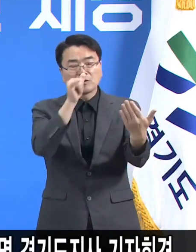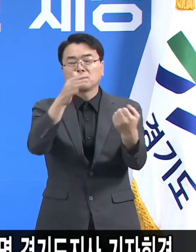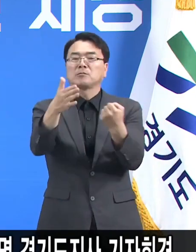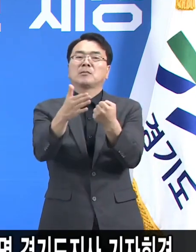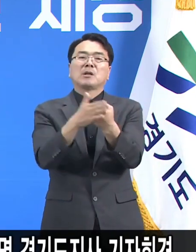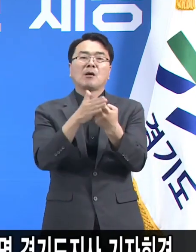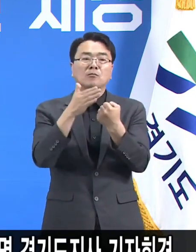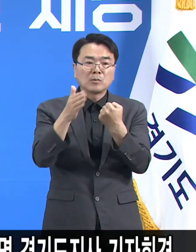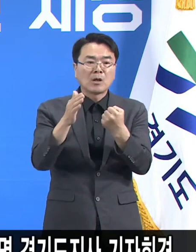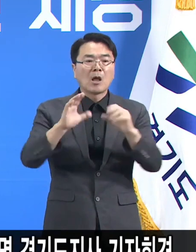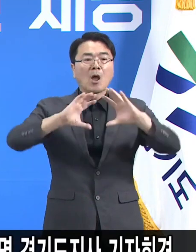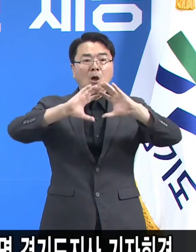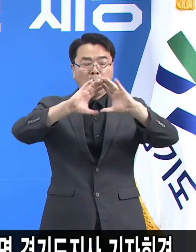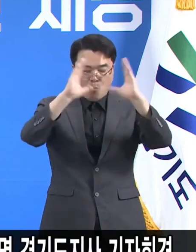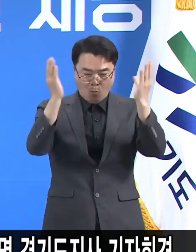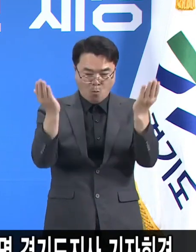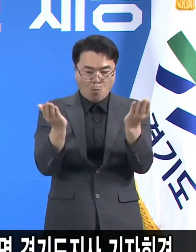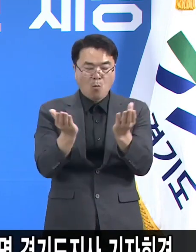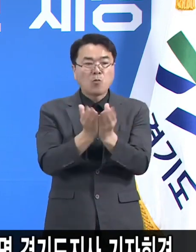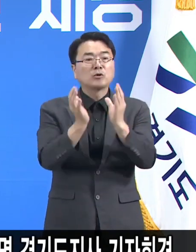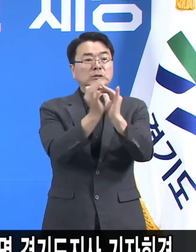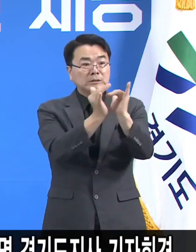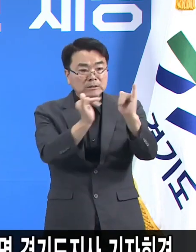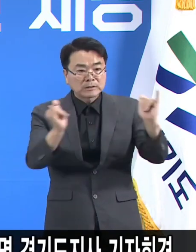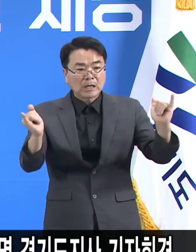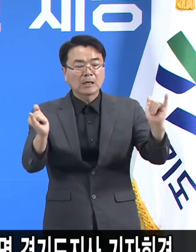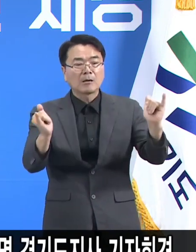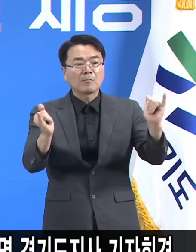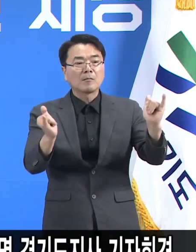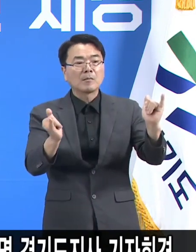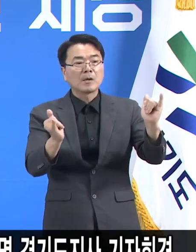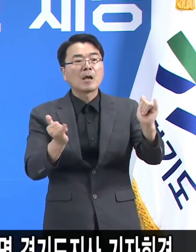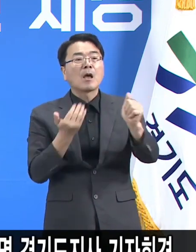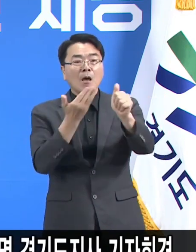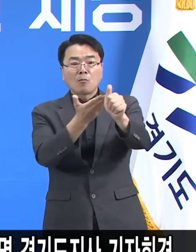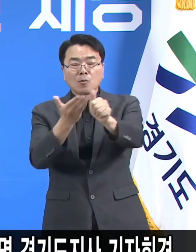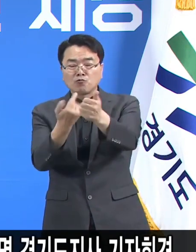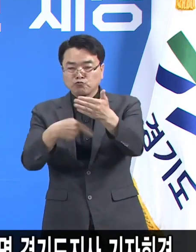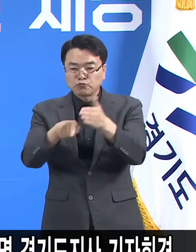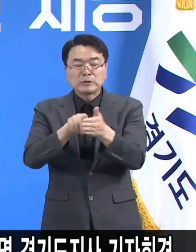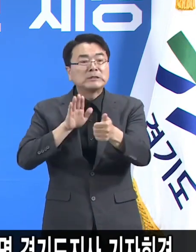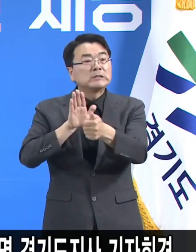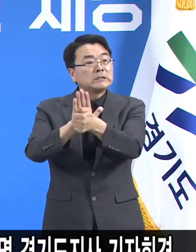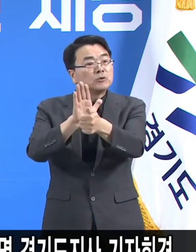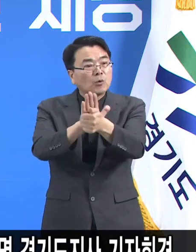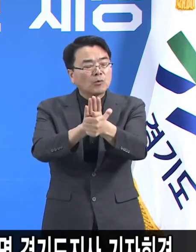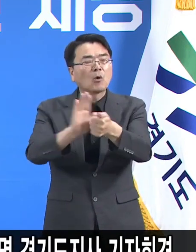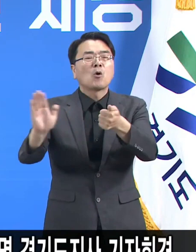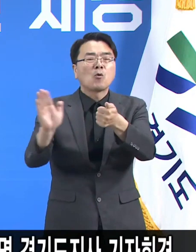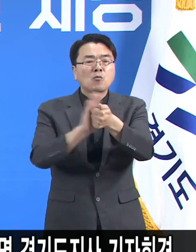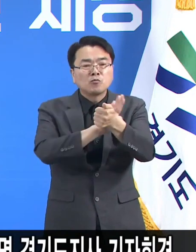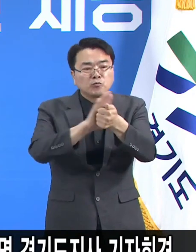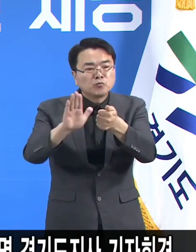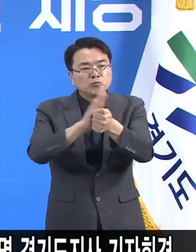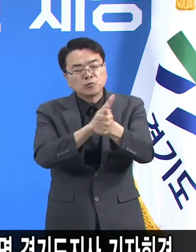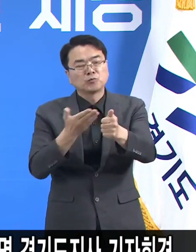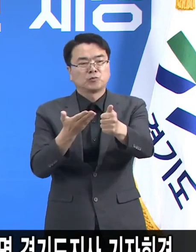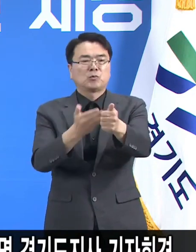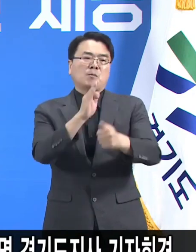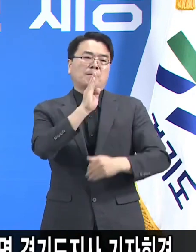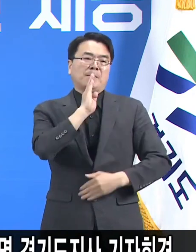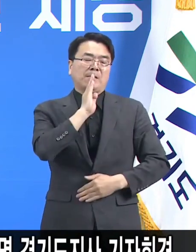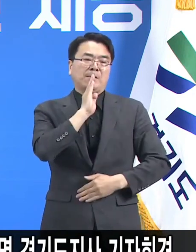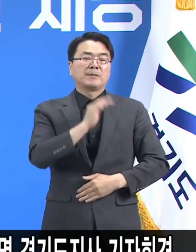모든 국민들께서 피해 지원 또는 위로의 대상이 되어야 하고